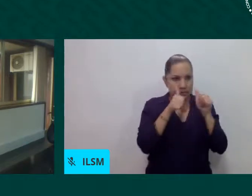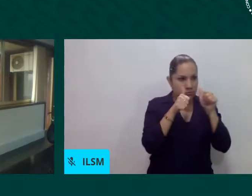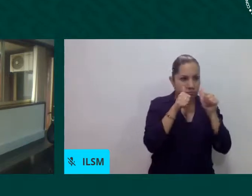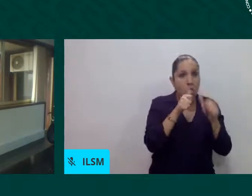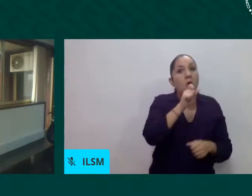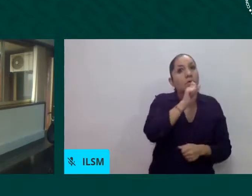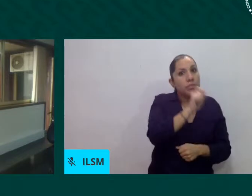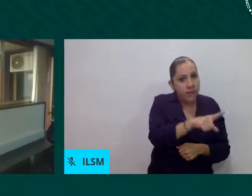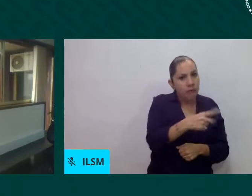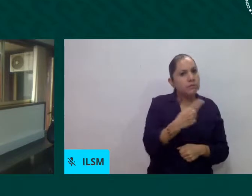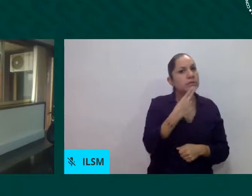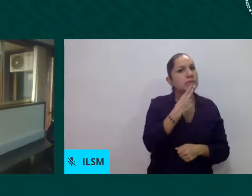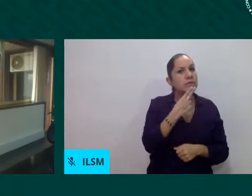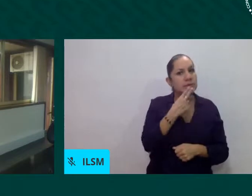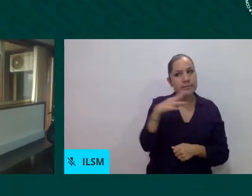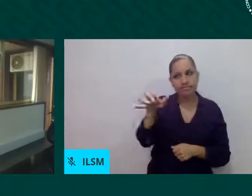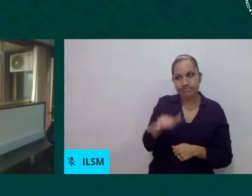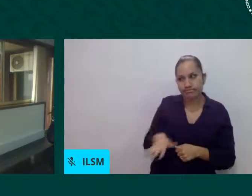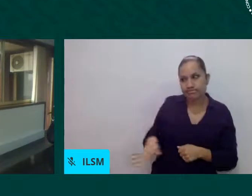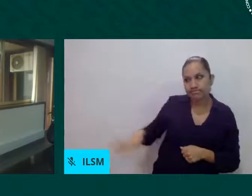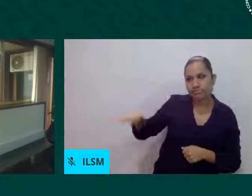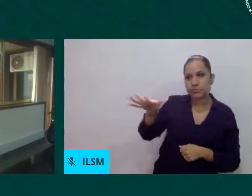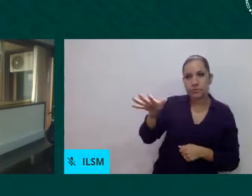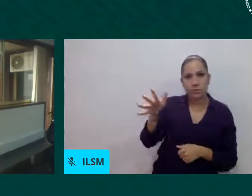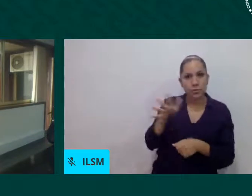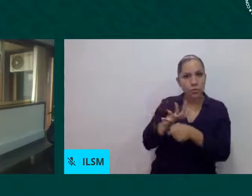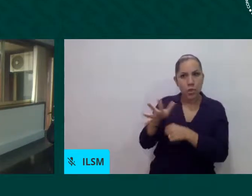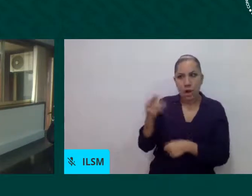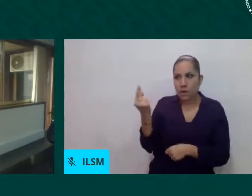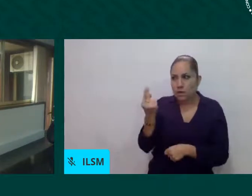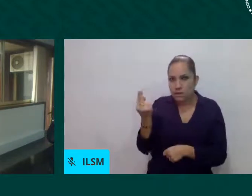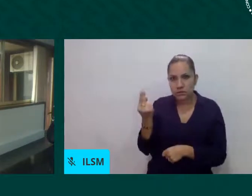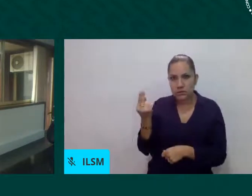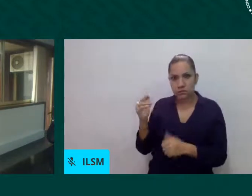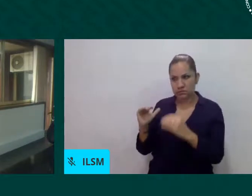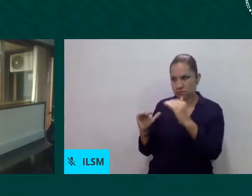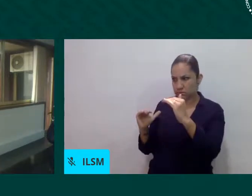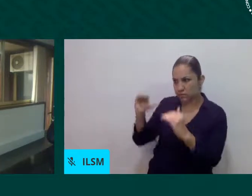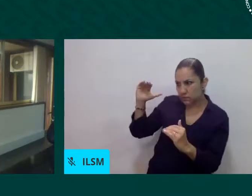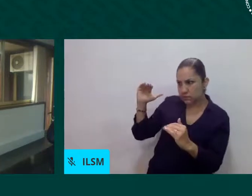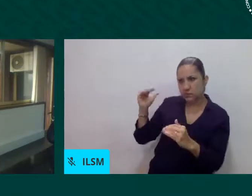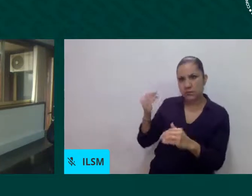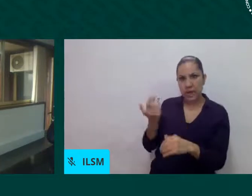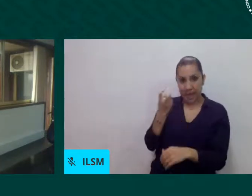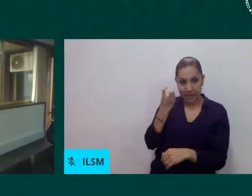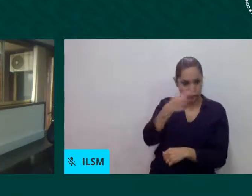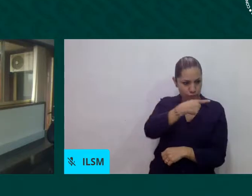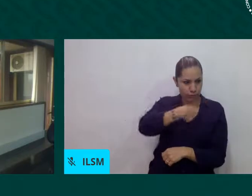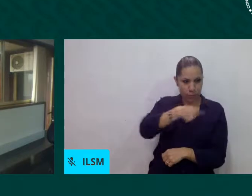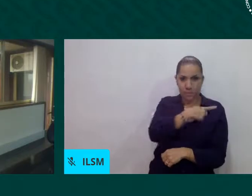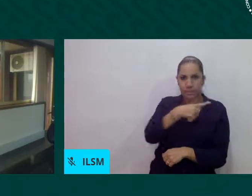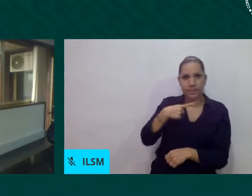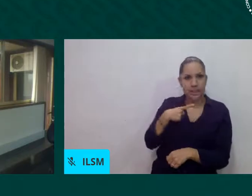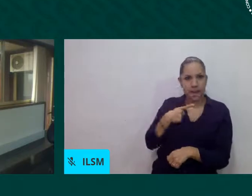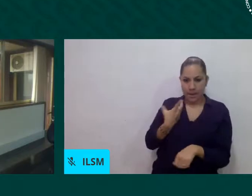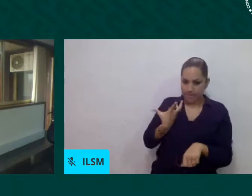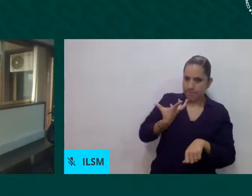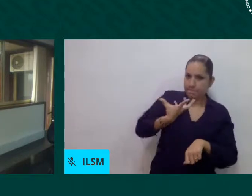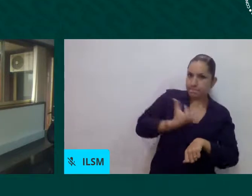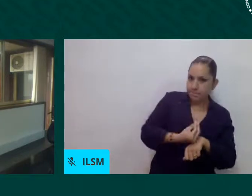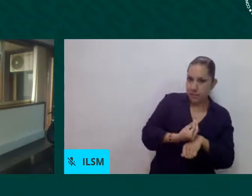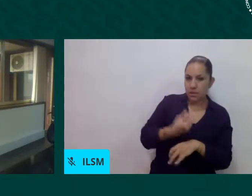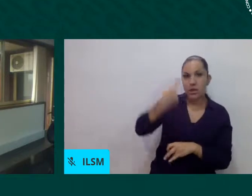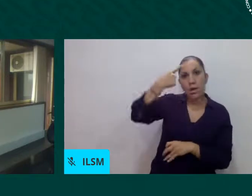cómo el Estado social de derecho tiene que reinventarse para poder responderle a las distintas necesidades de las